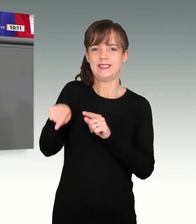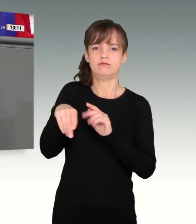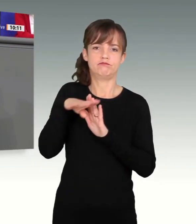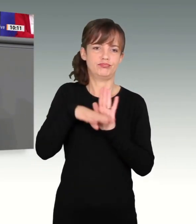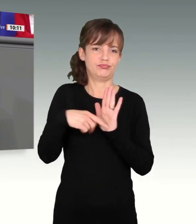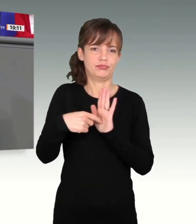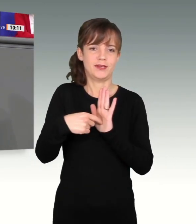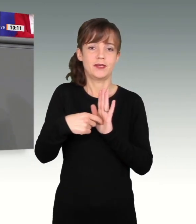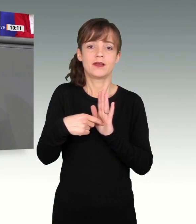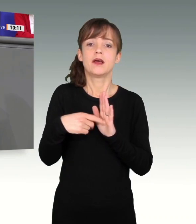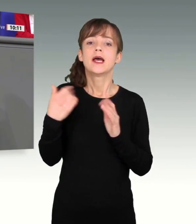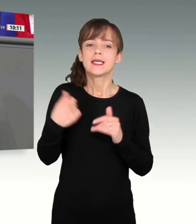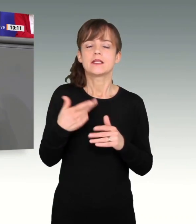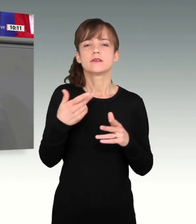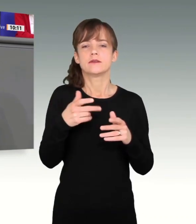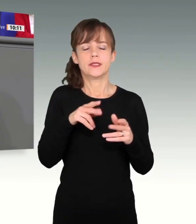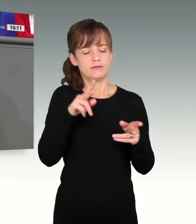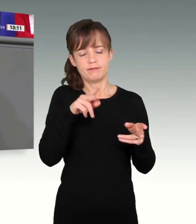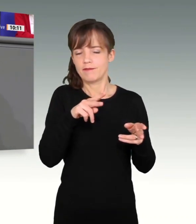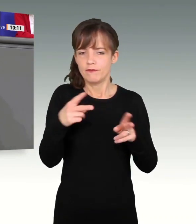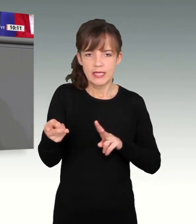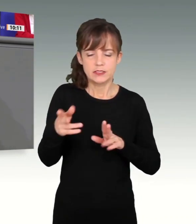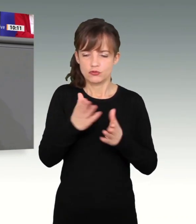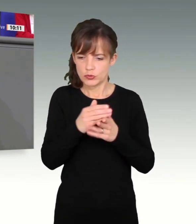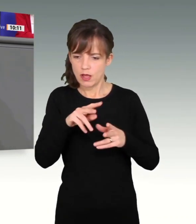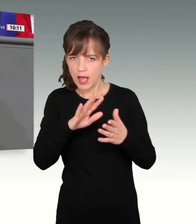unserem Land vorhanden sind, statt diese weiter brach liegen zu lassen.